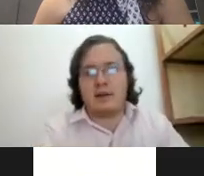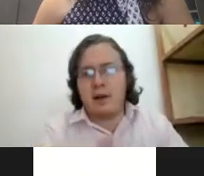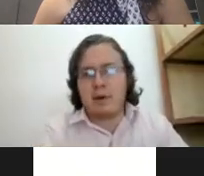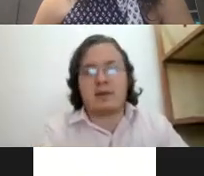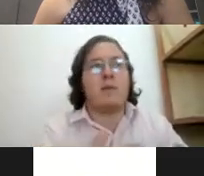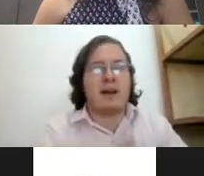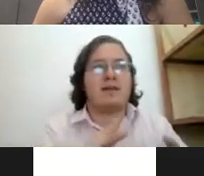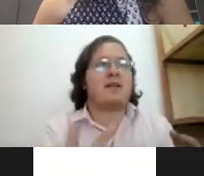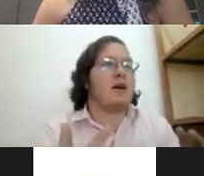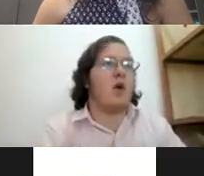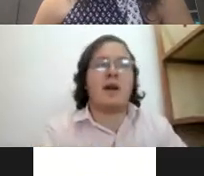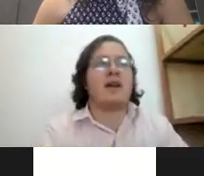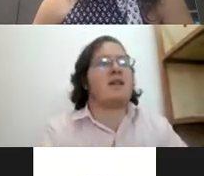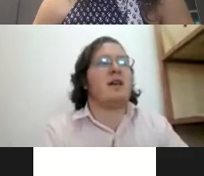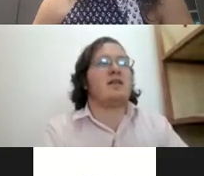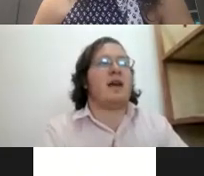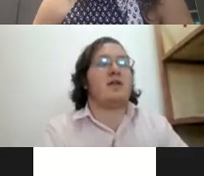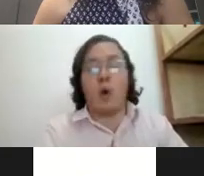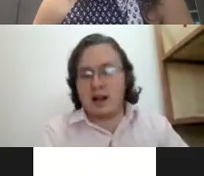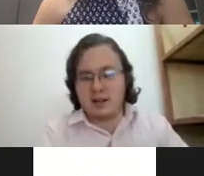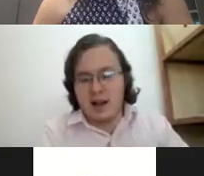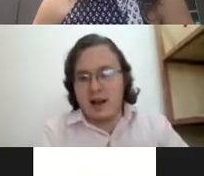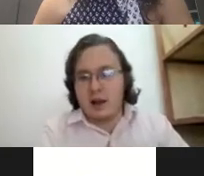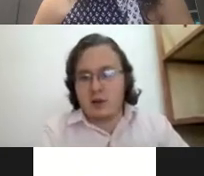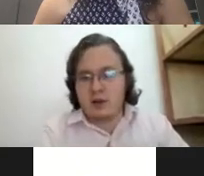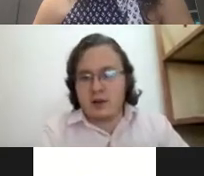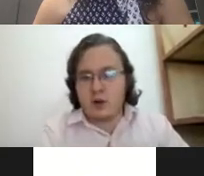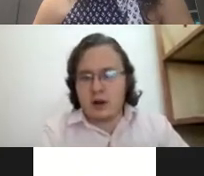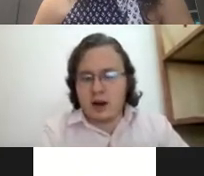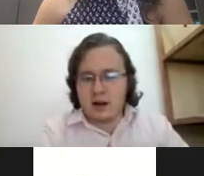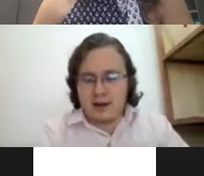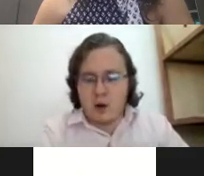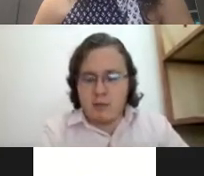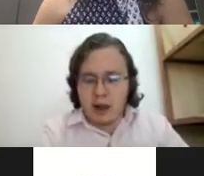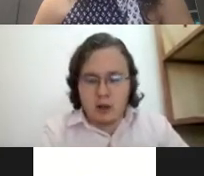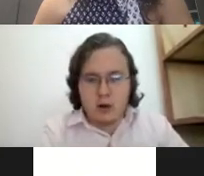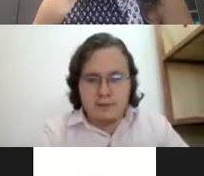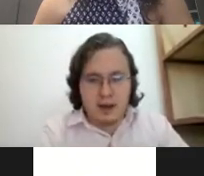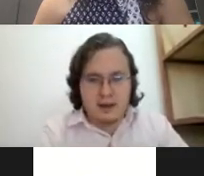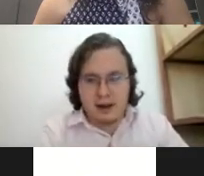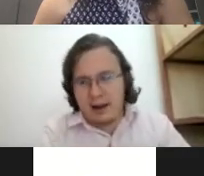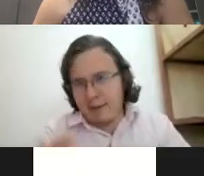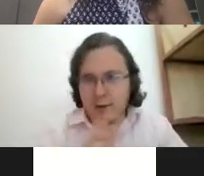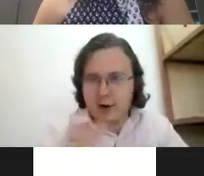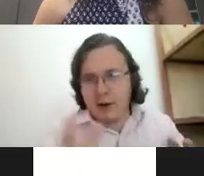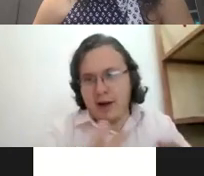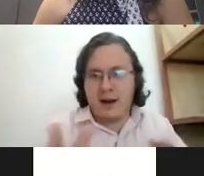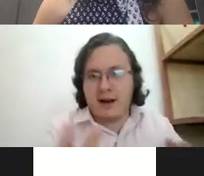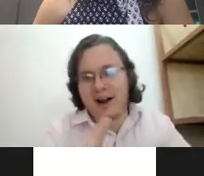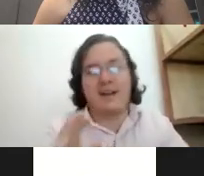este lo he impartido a empresas a jóvenes este escuelas entonces yo les traigo les traigo un poquito este y más o menos voy a hacer